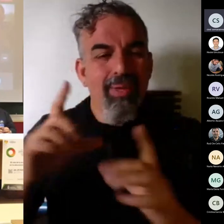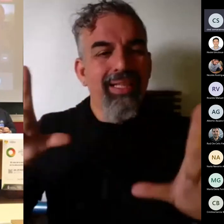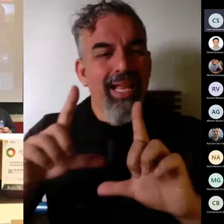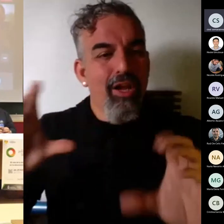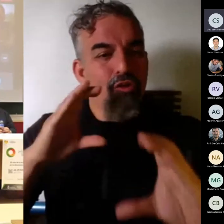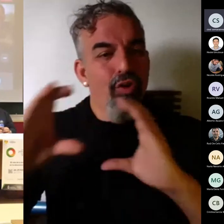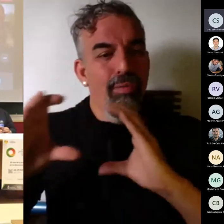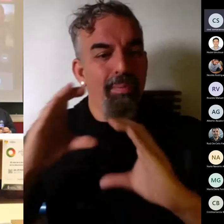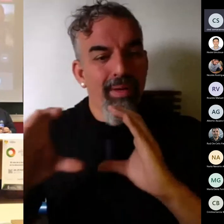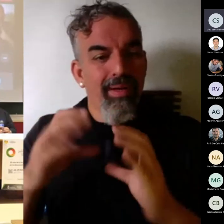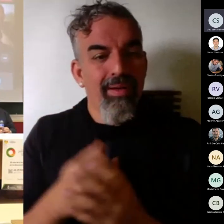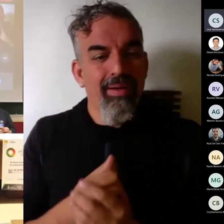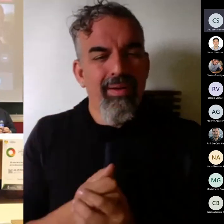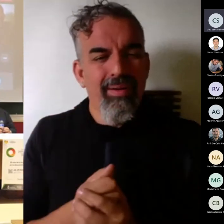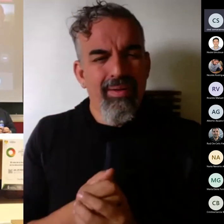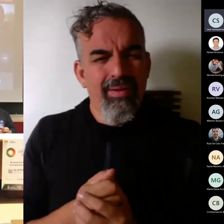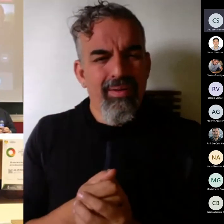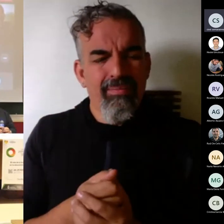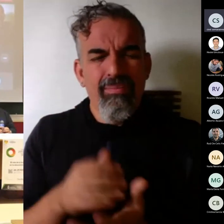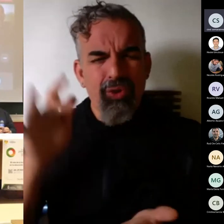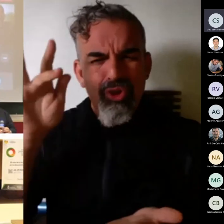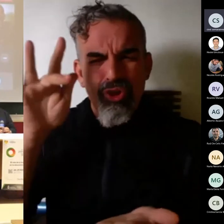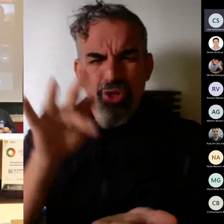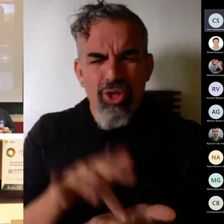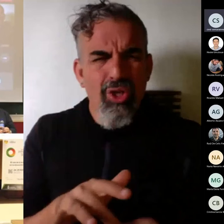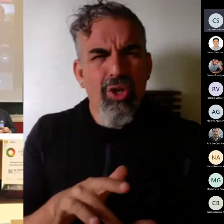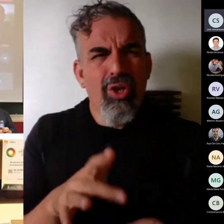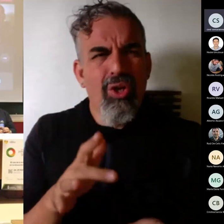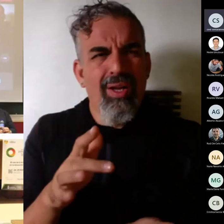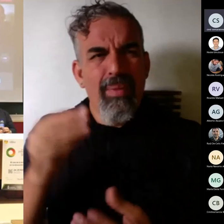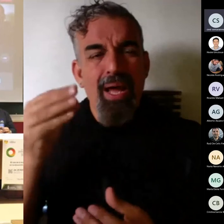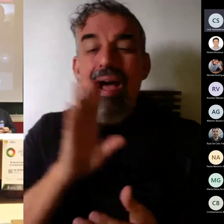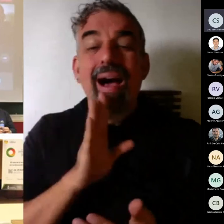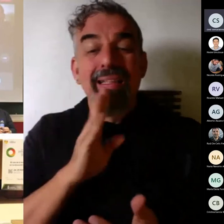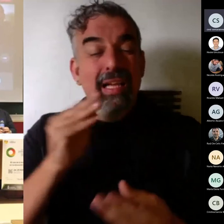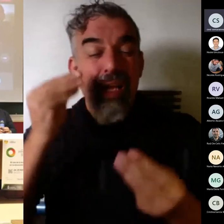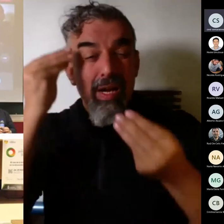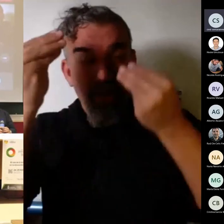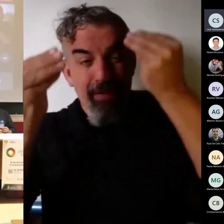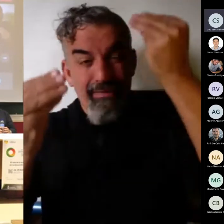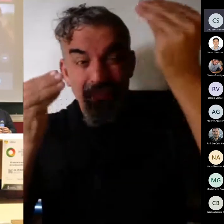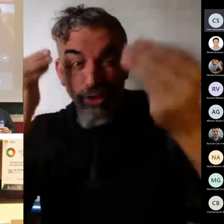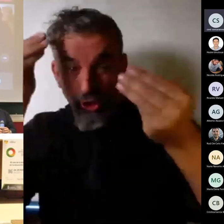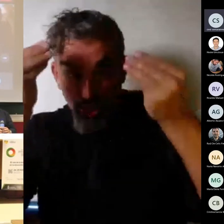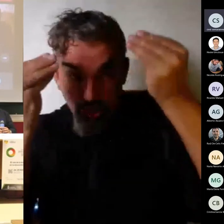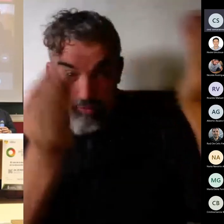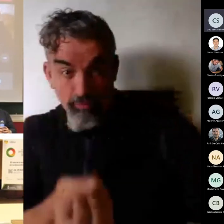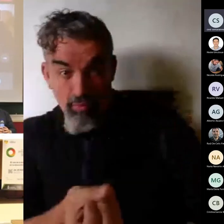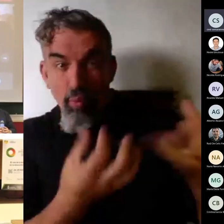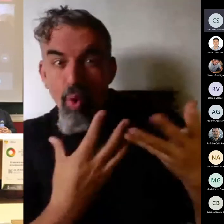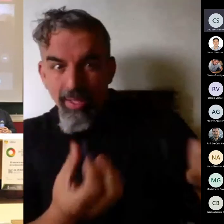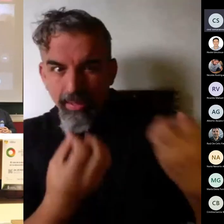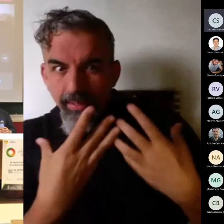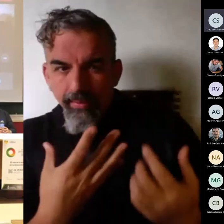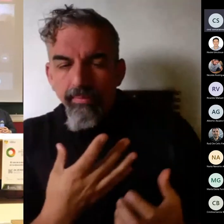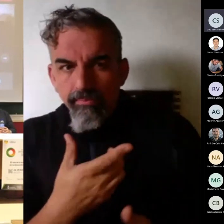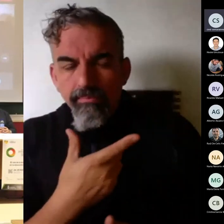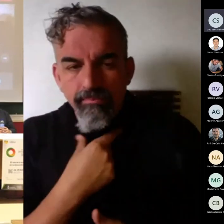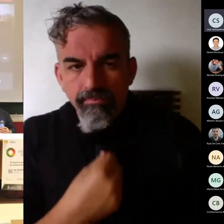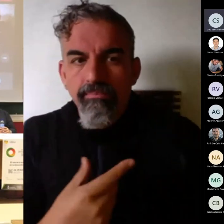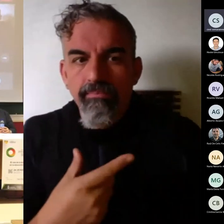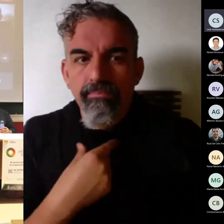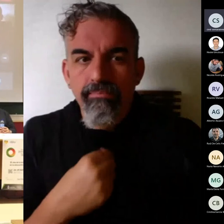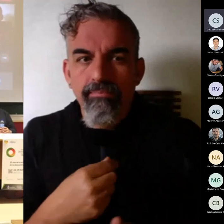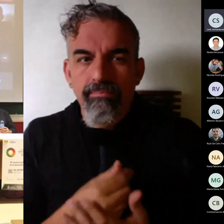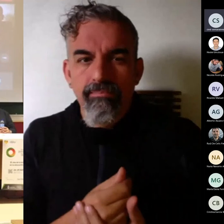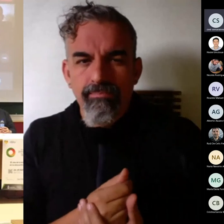Me ha gustado mucho esa reflexión que haces que yo creo que es una reflexión Ahora voy a